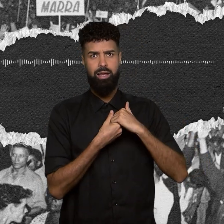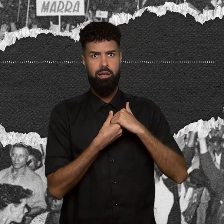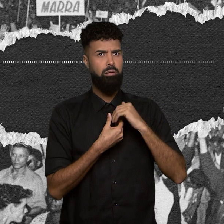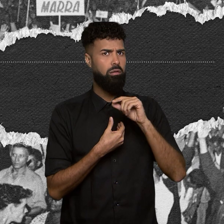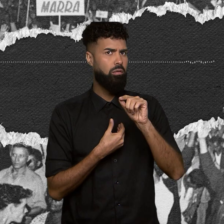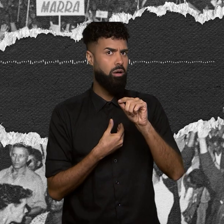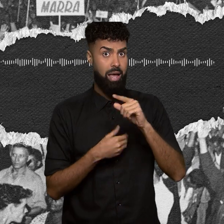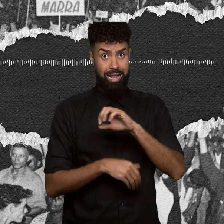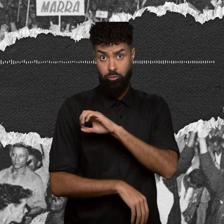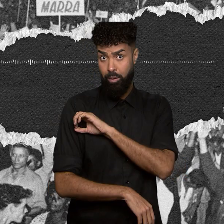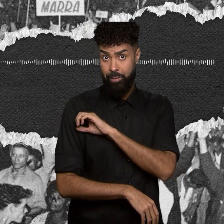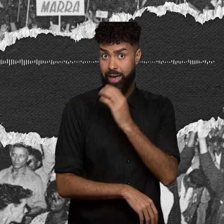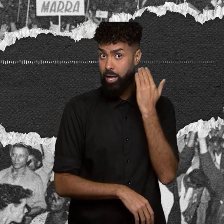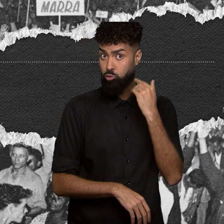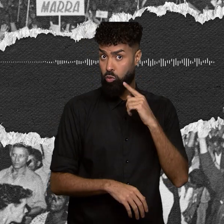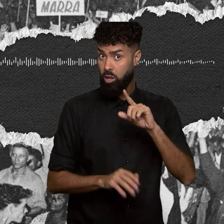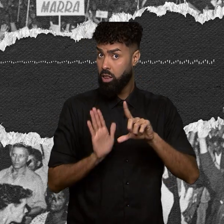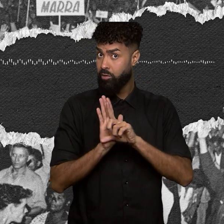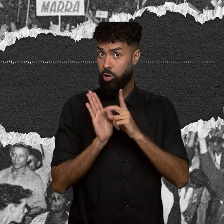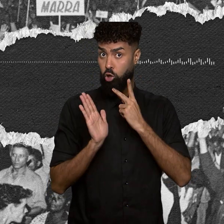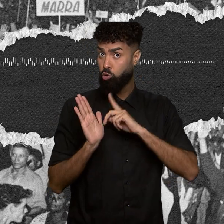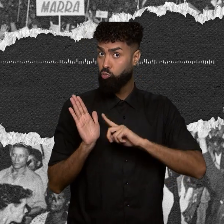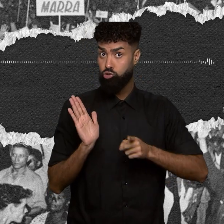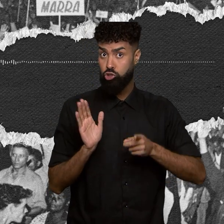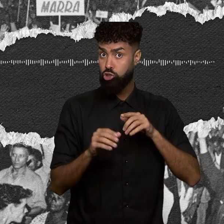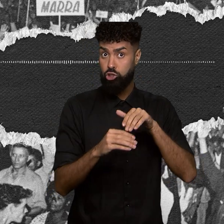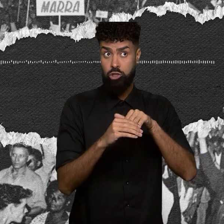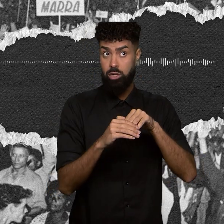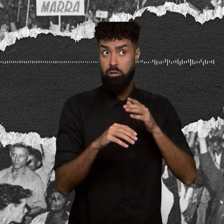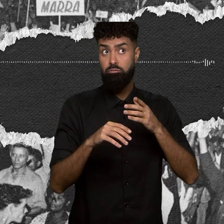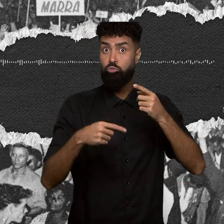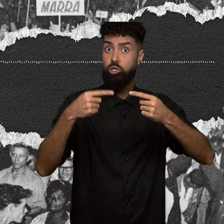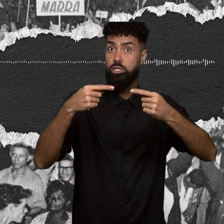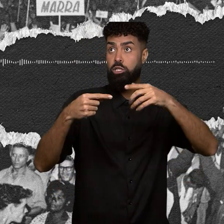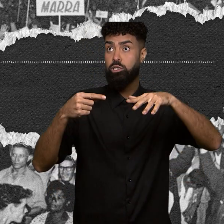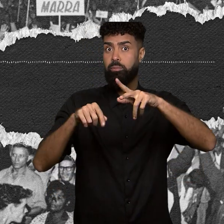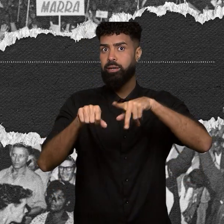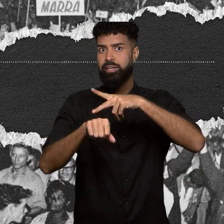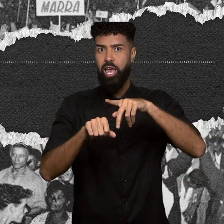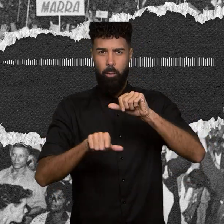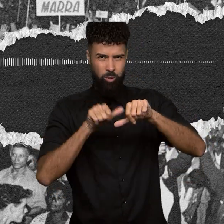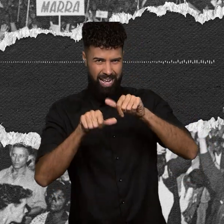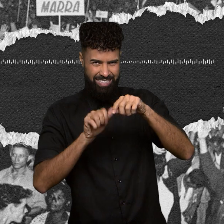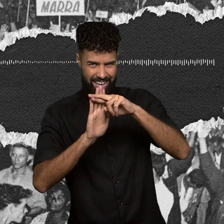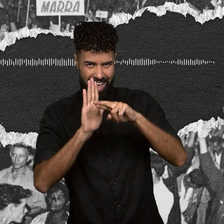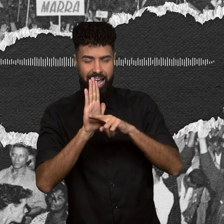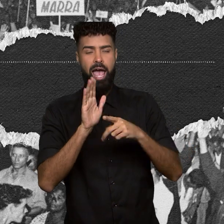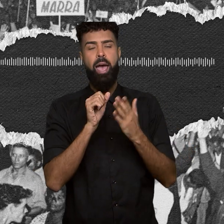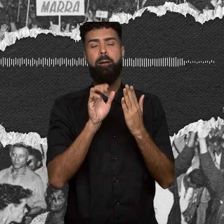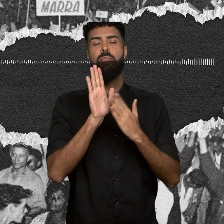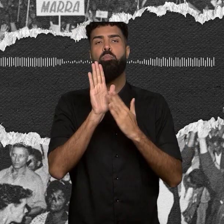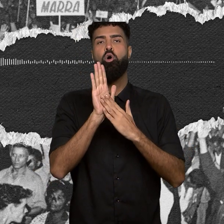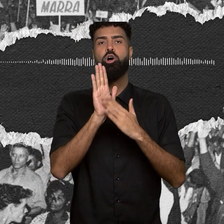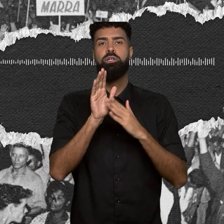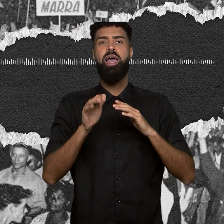política do país. Mudar essa regra era uma entre as propostas das reformas de base. Refiro uma reforma